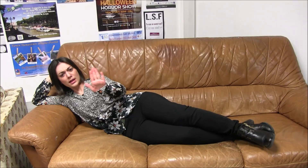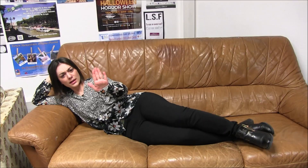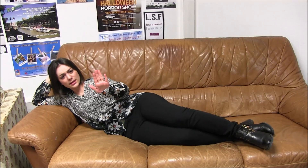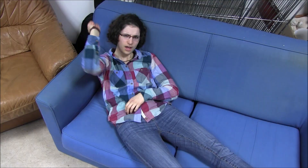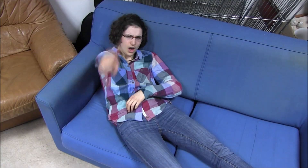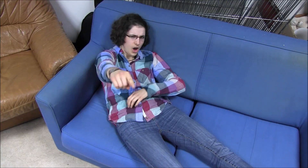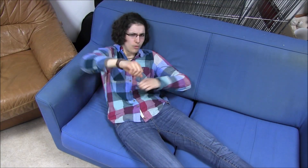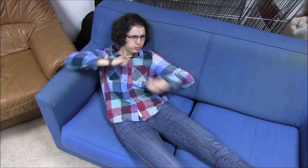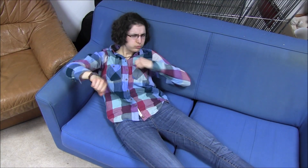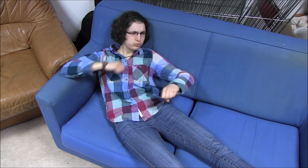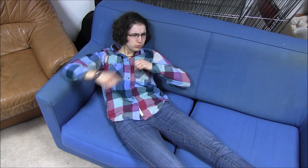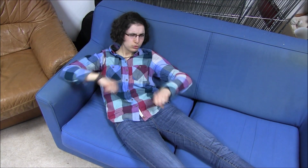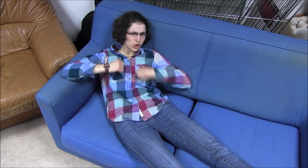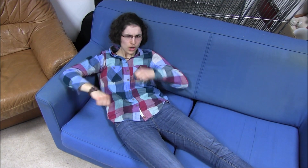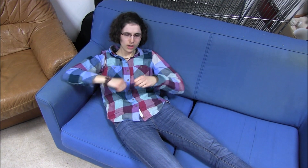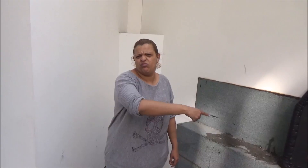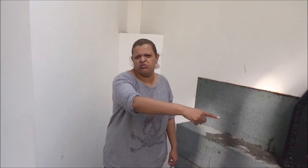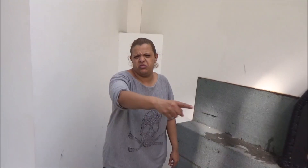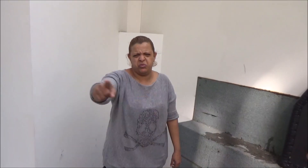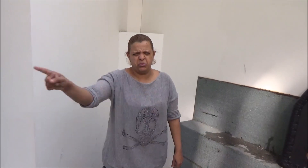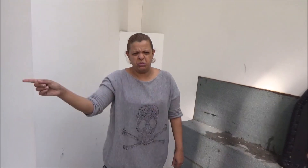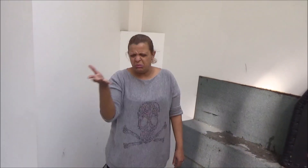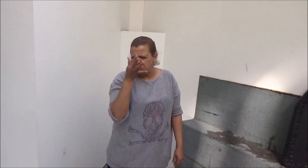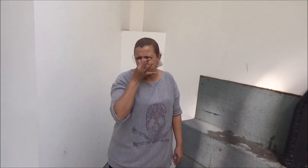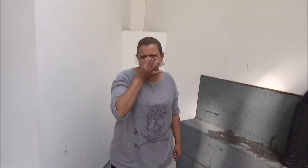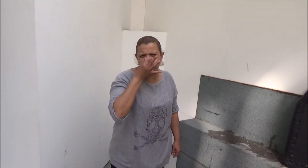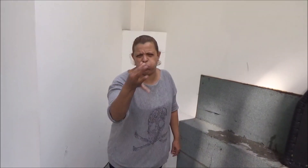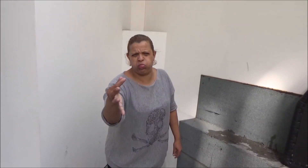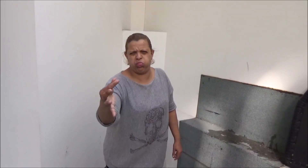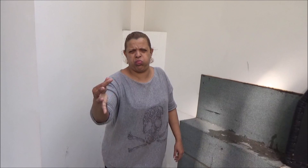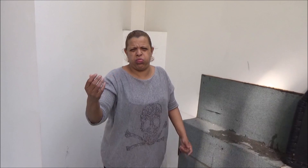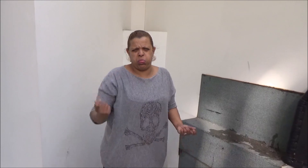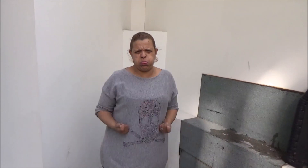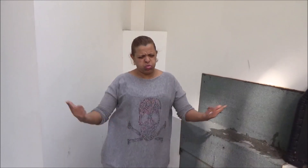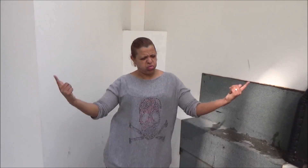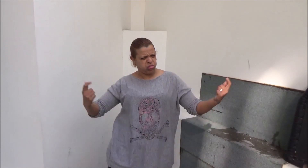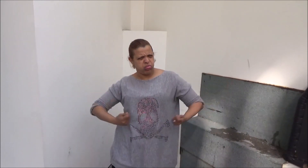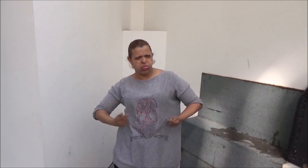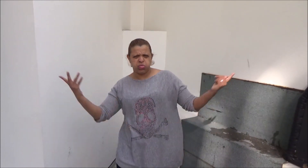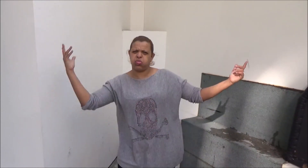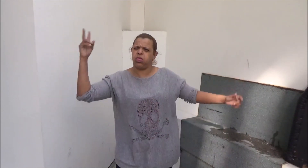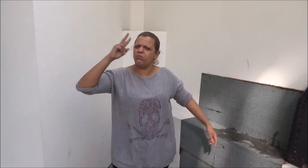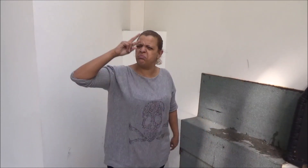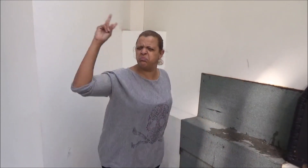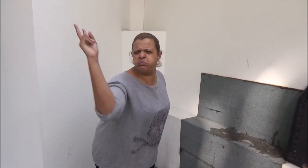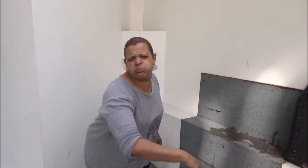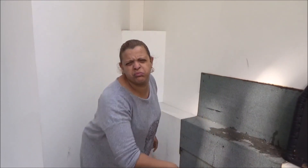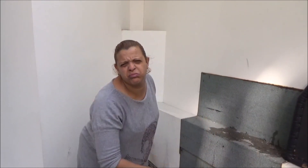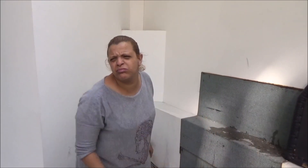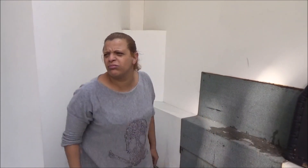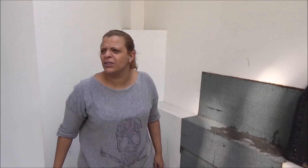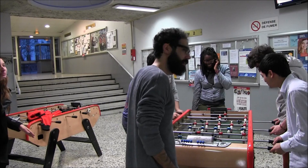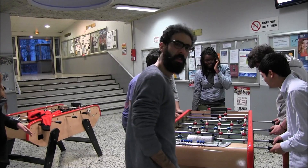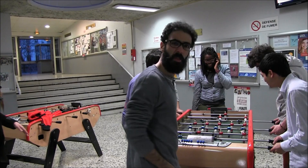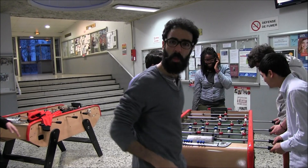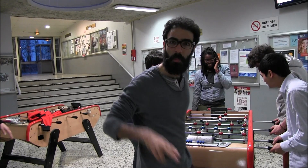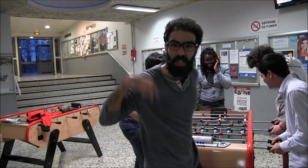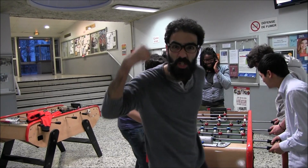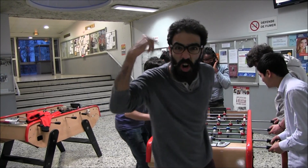mais faudrait vous bouger Vous avez raté tes pensées polluées Je rêve ou tu es